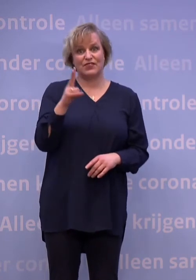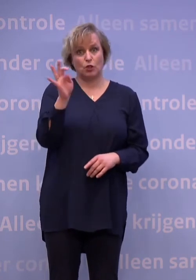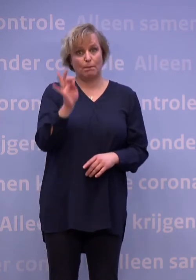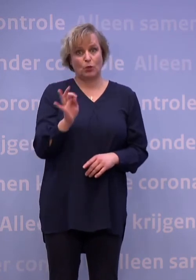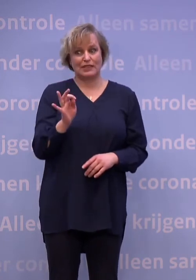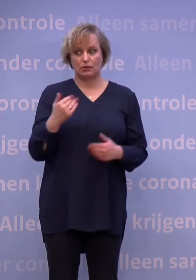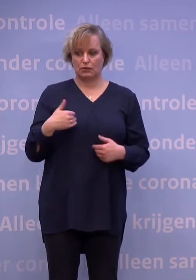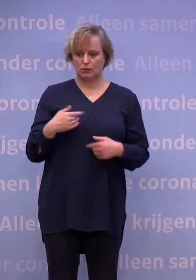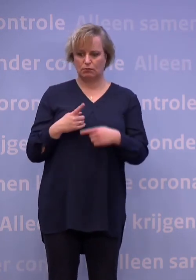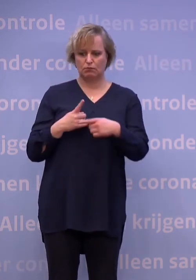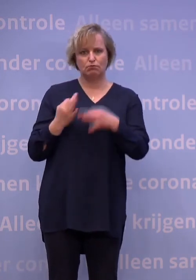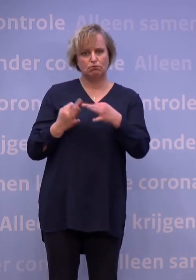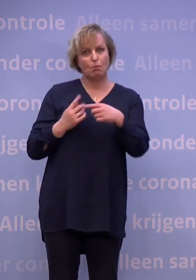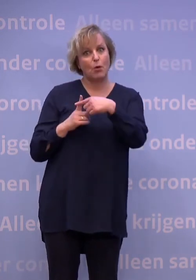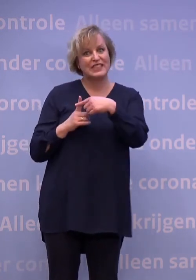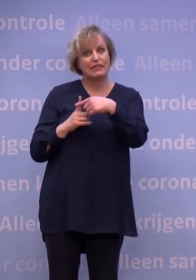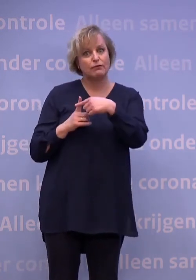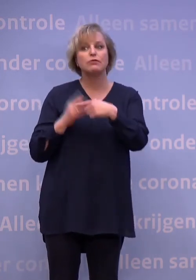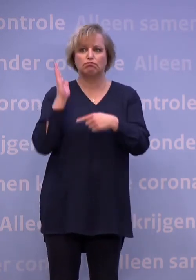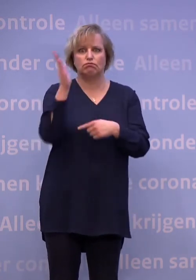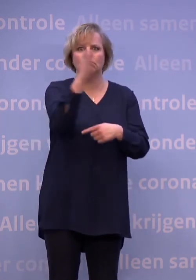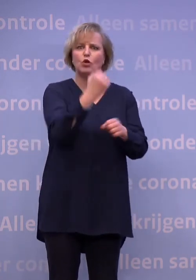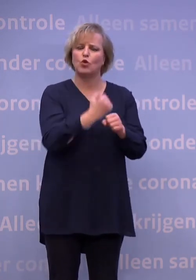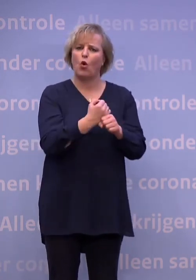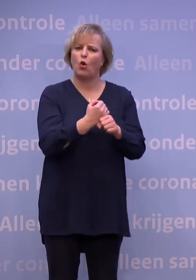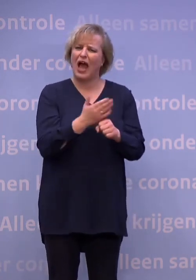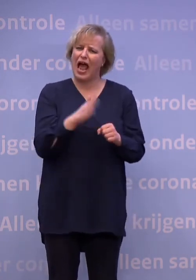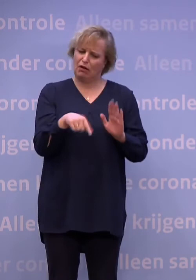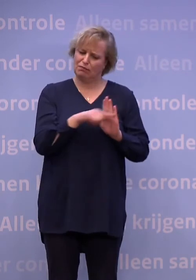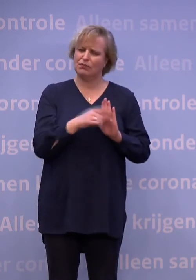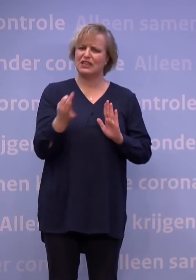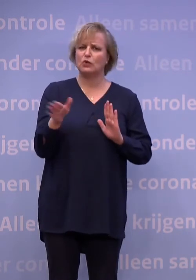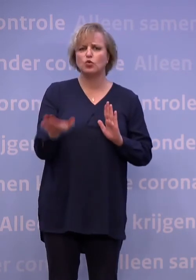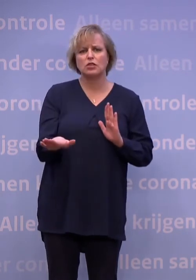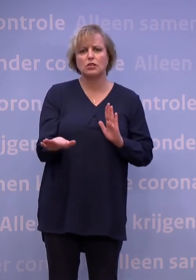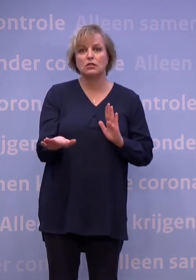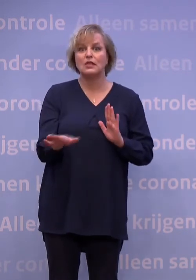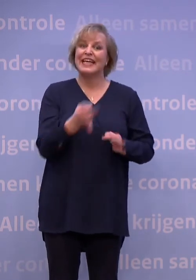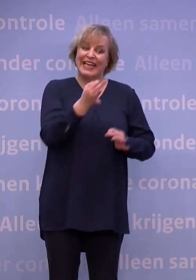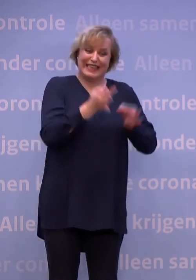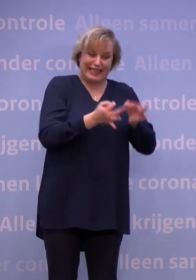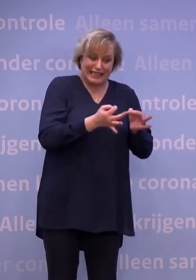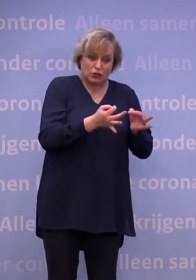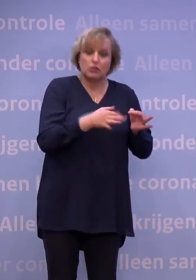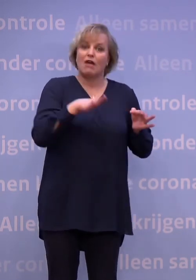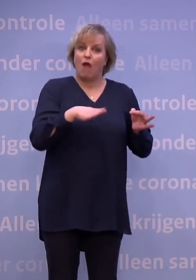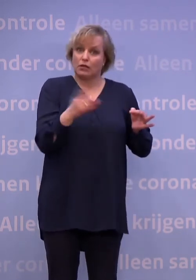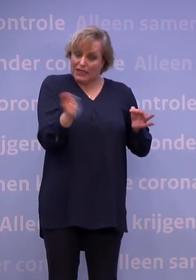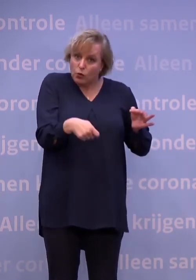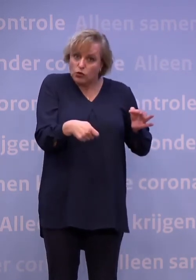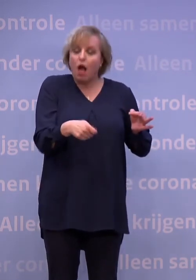testuitslag toch op pad gaat, terwijl ze thuis moeten blijven. Ben je getest? Blijf dan binnen als je wacht op de uitslag.